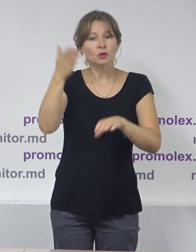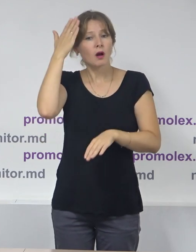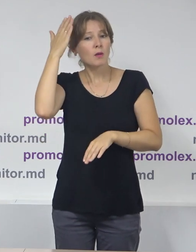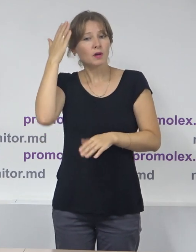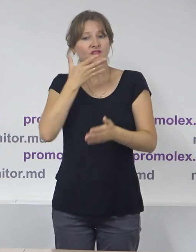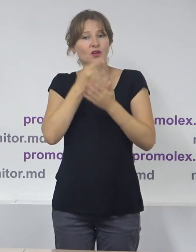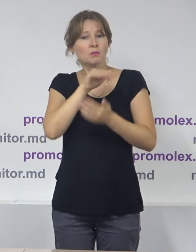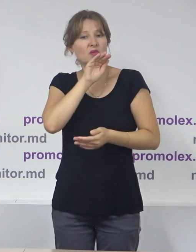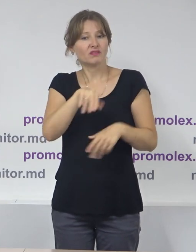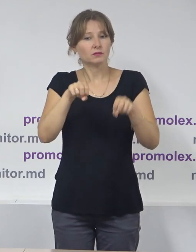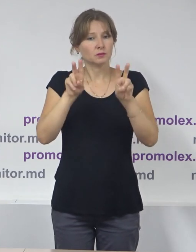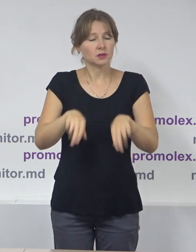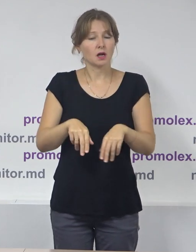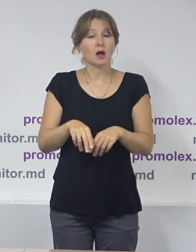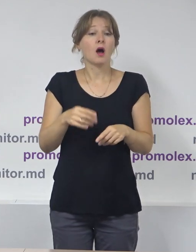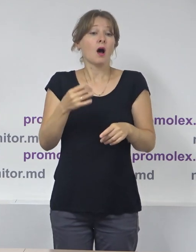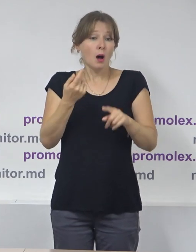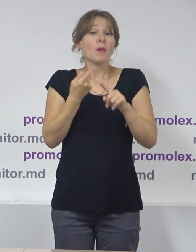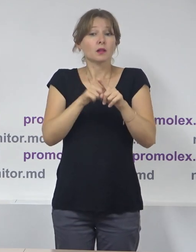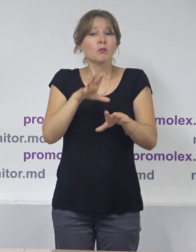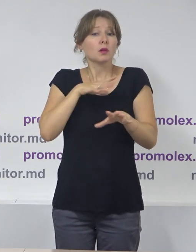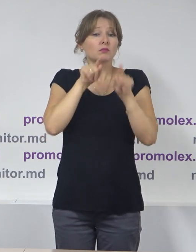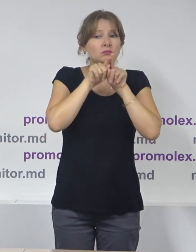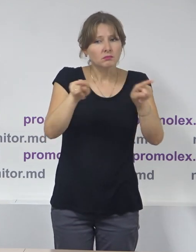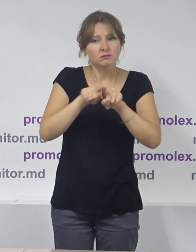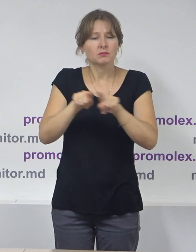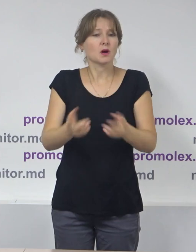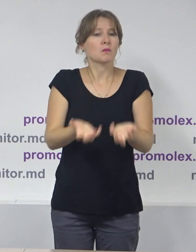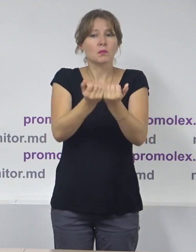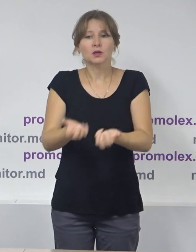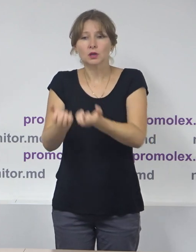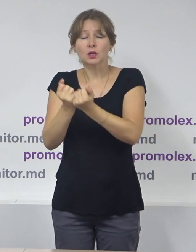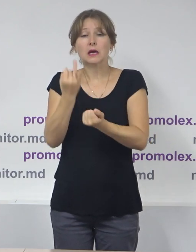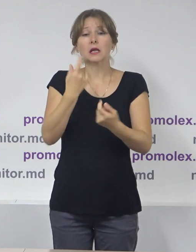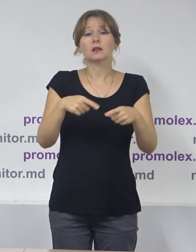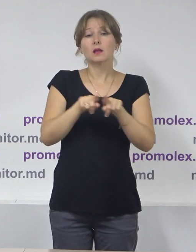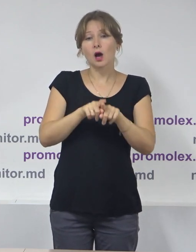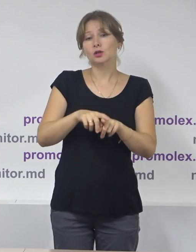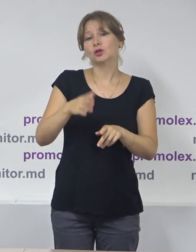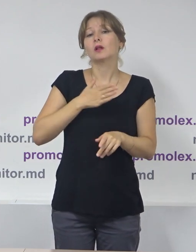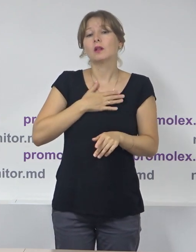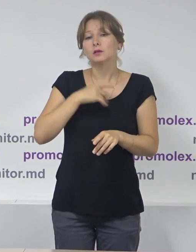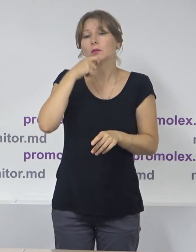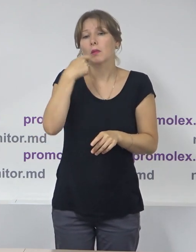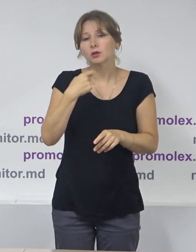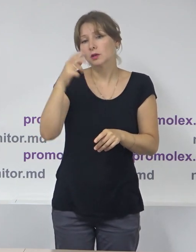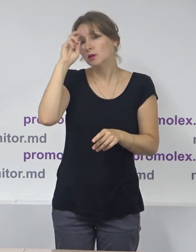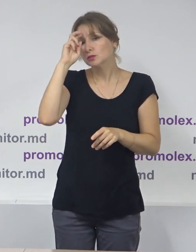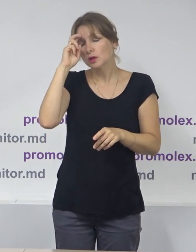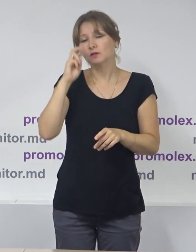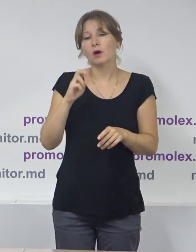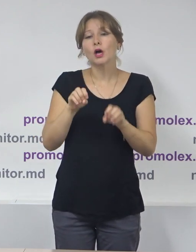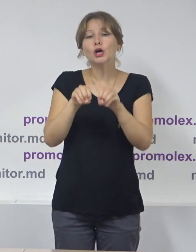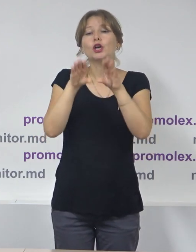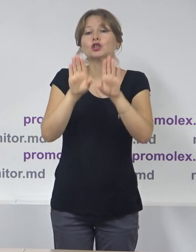acestei probleme a fost ergiversată foarte mult și în acest sens este salutabilă intenția autorităților de a rezolva astfel